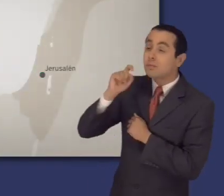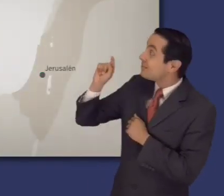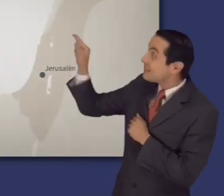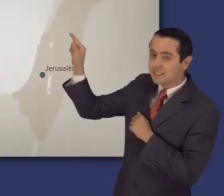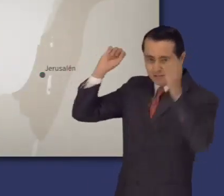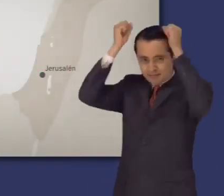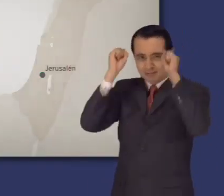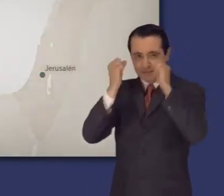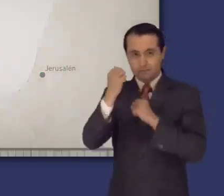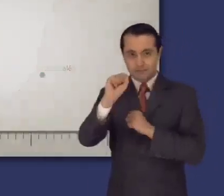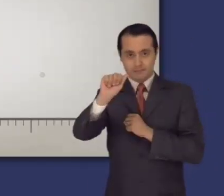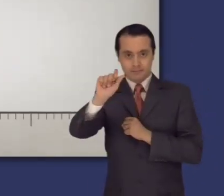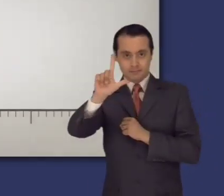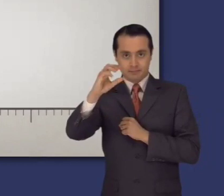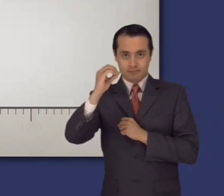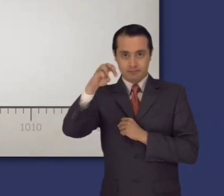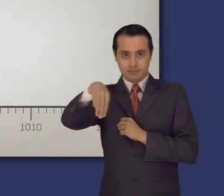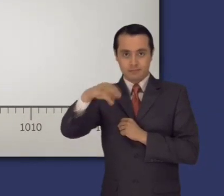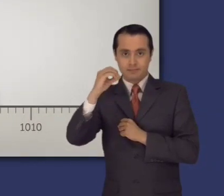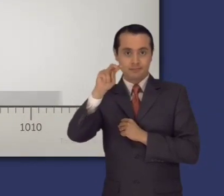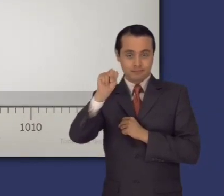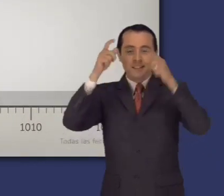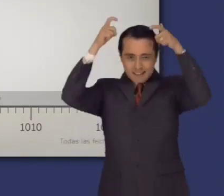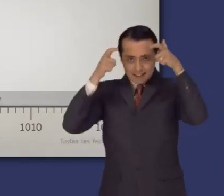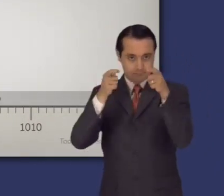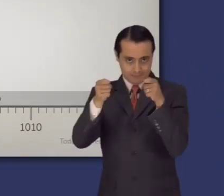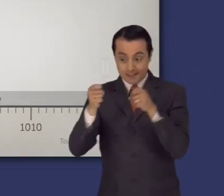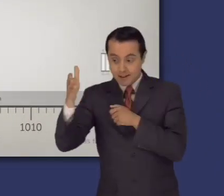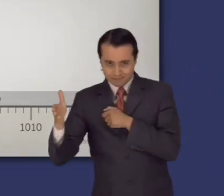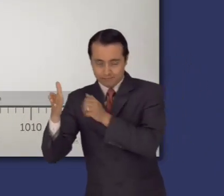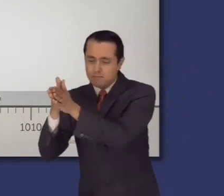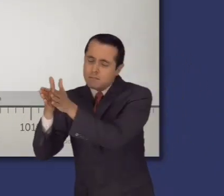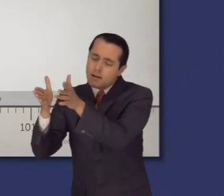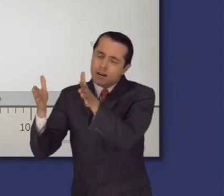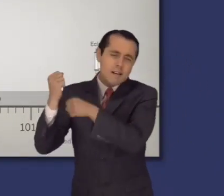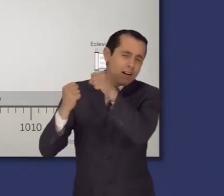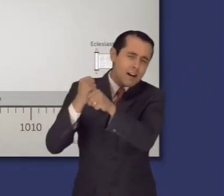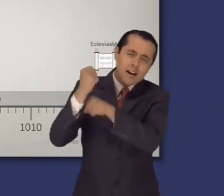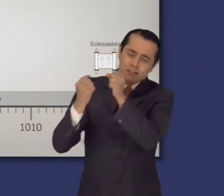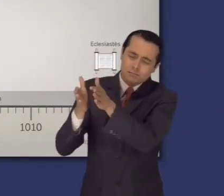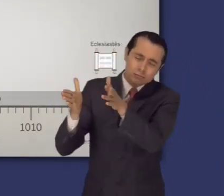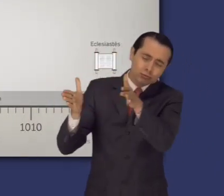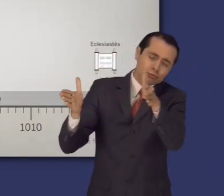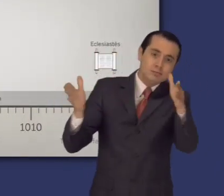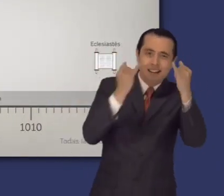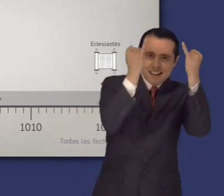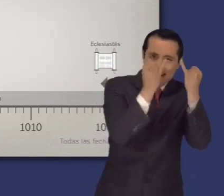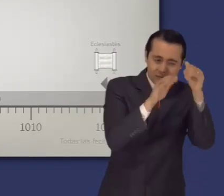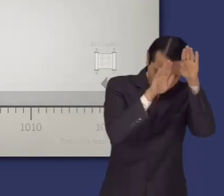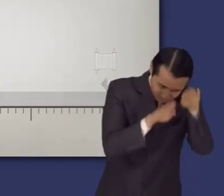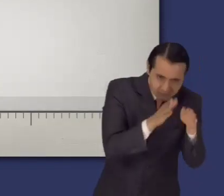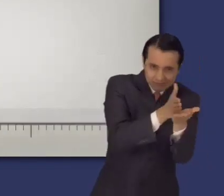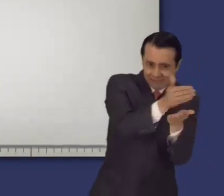este libro. Salomón terminó de escribir Eclesiastés cuando ya llevaba muchos años reinando, pero antes de que cayera